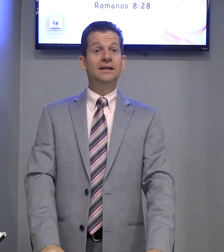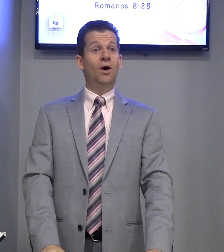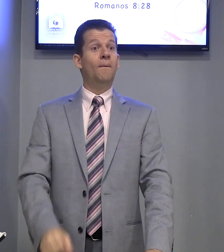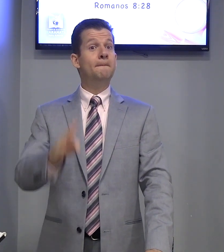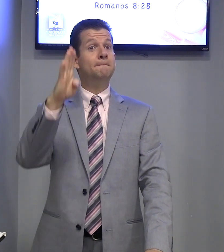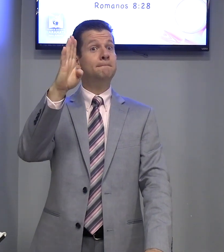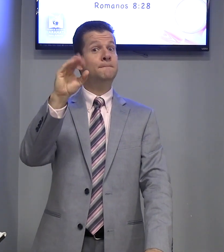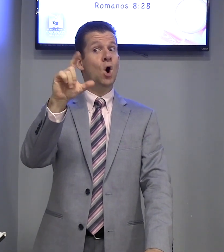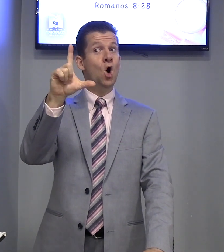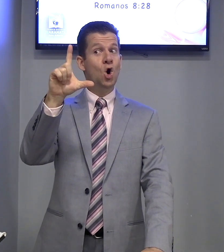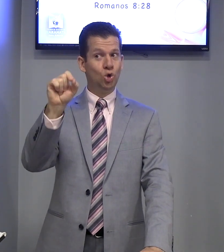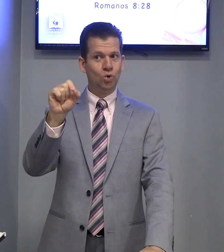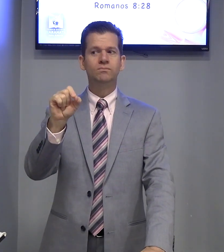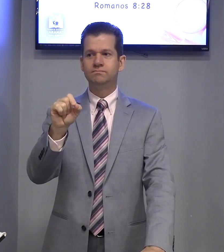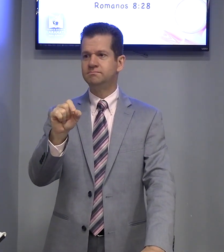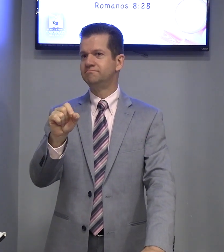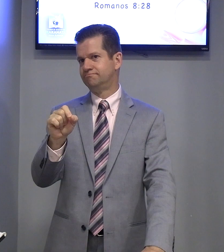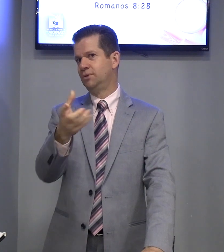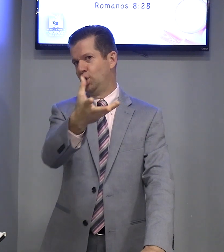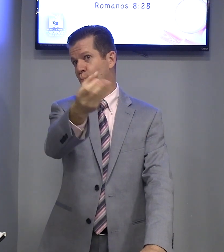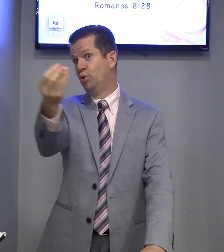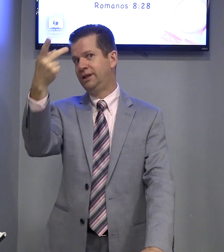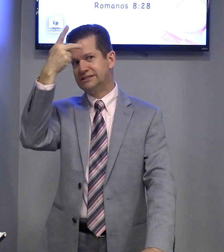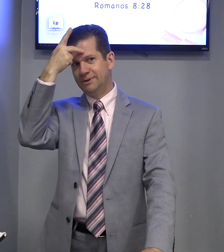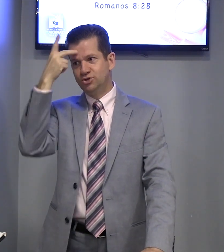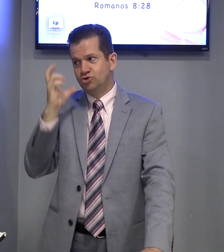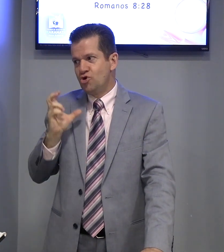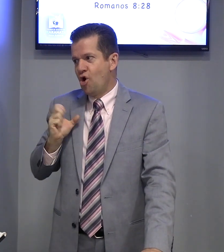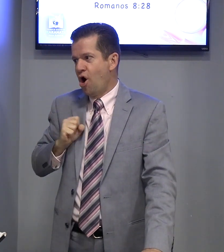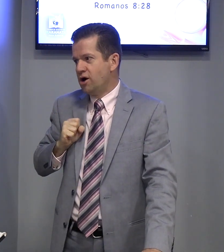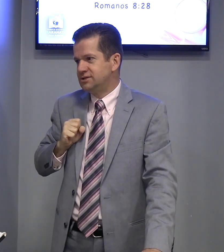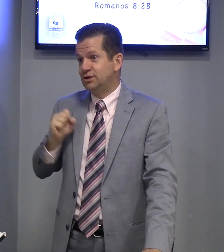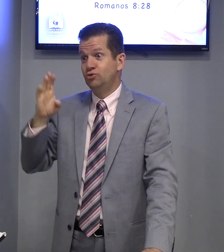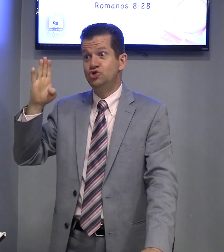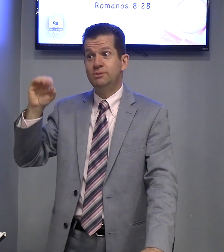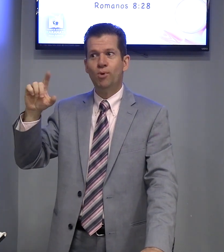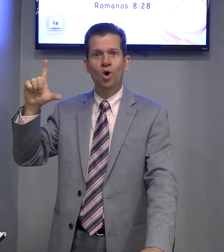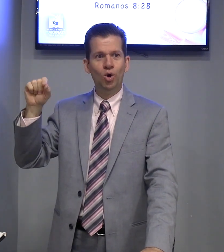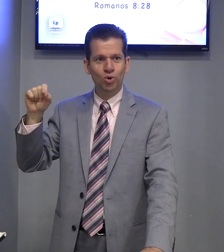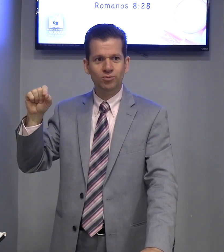Então, bolo. Muitas pessoas gostam de bolo.